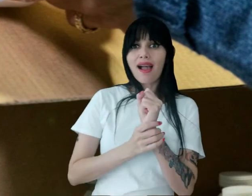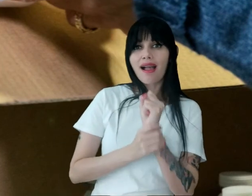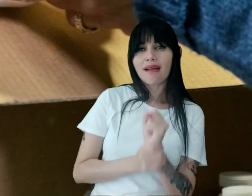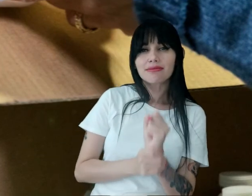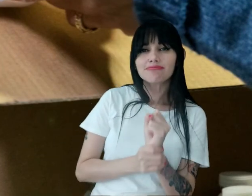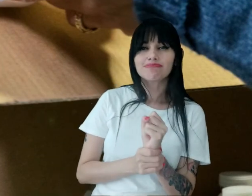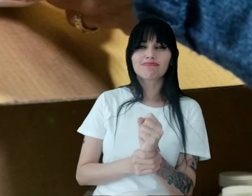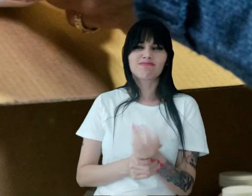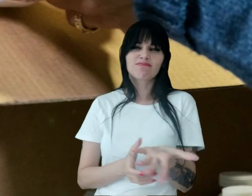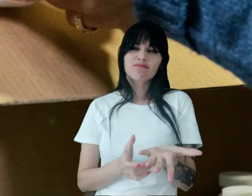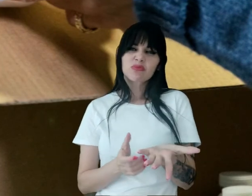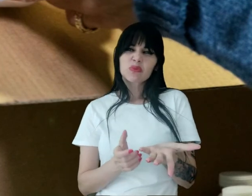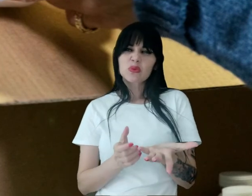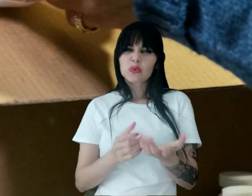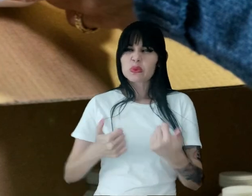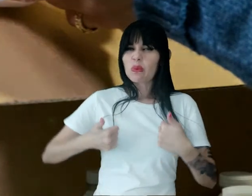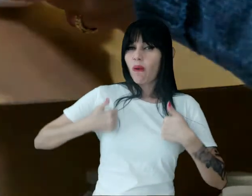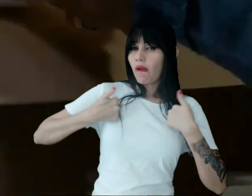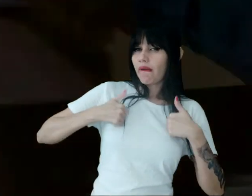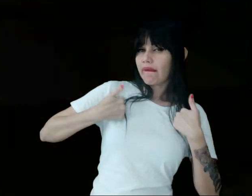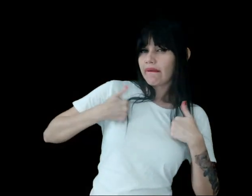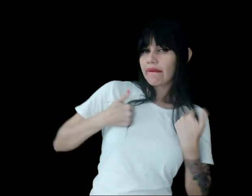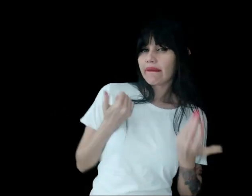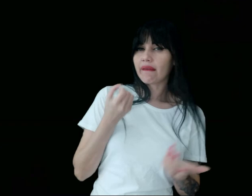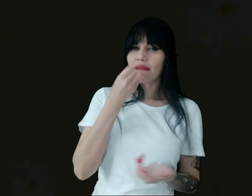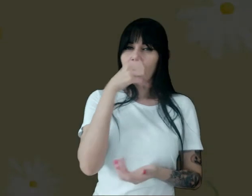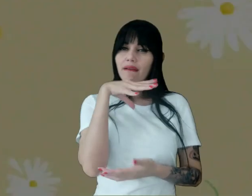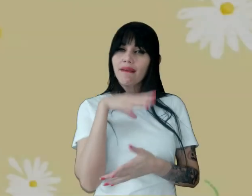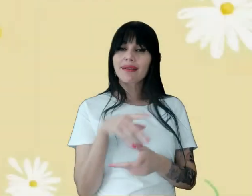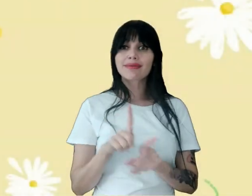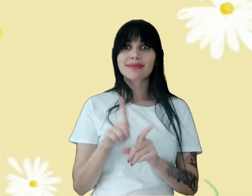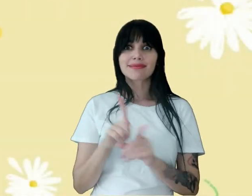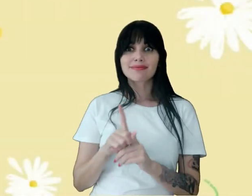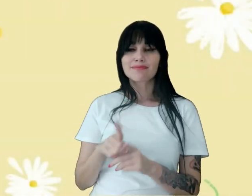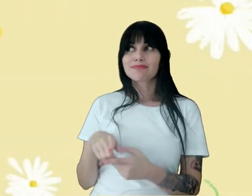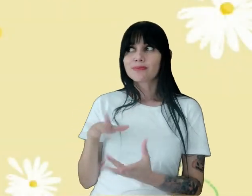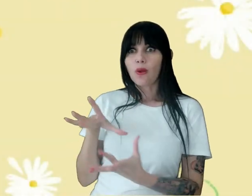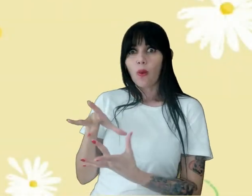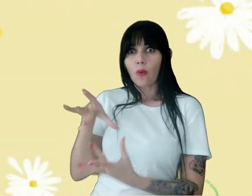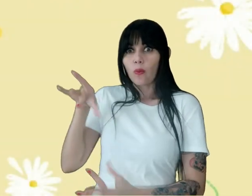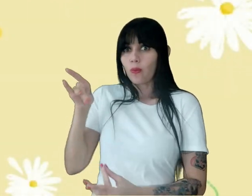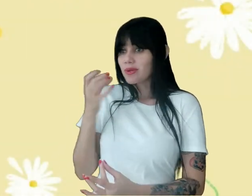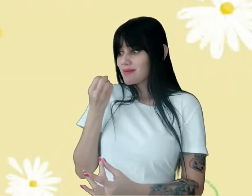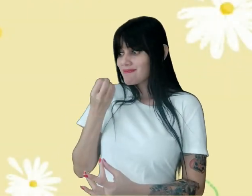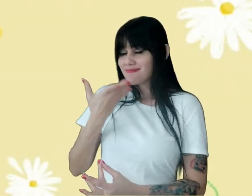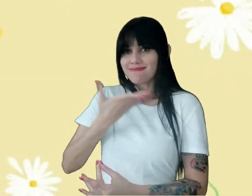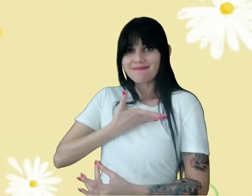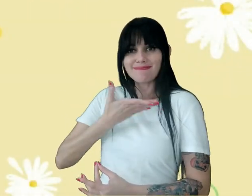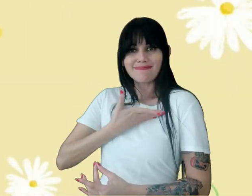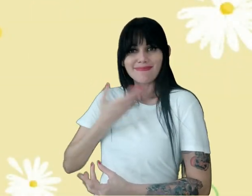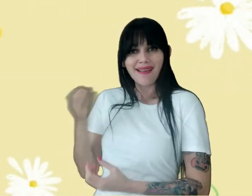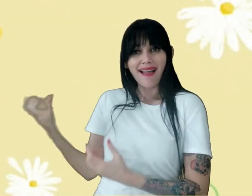orgulho E o egoísmo E atraindo assim As boas companhias espirituais